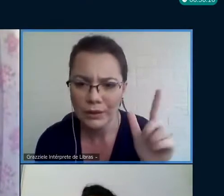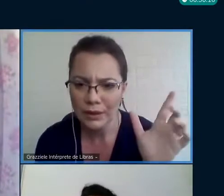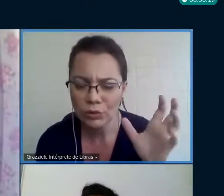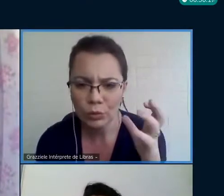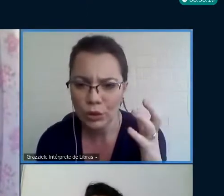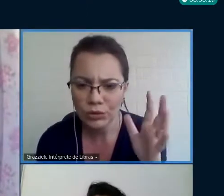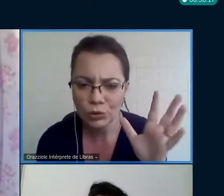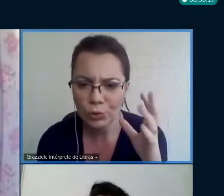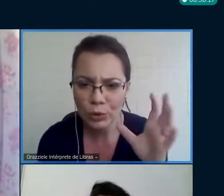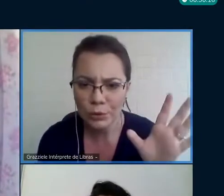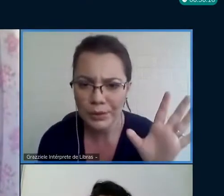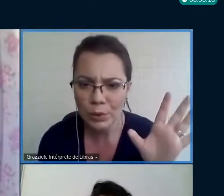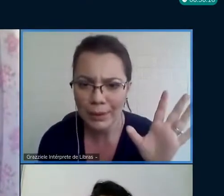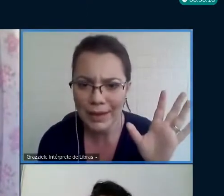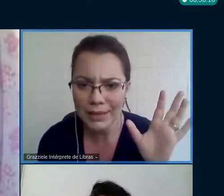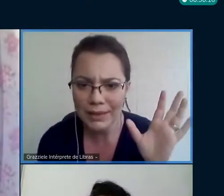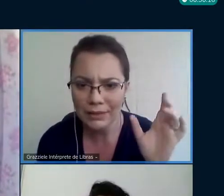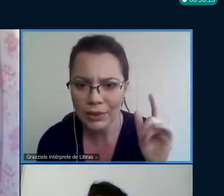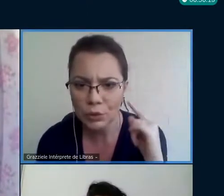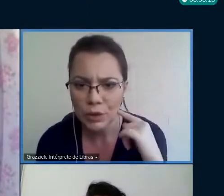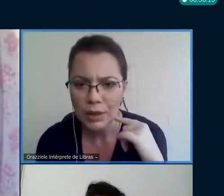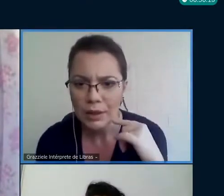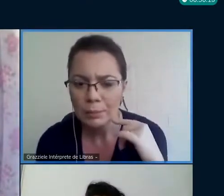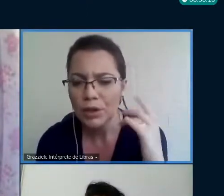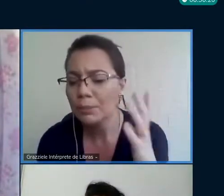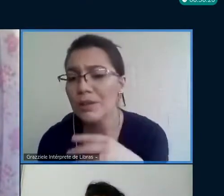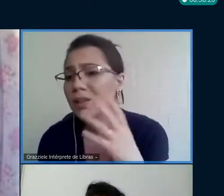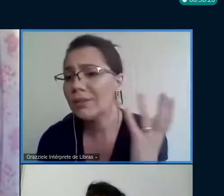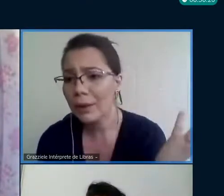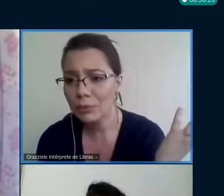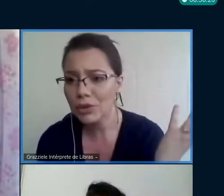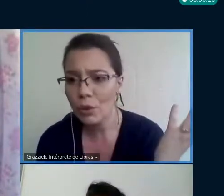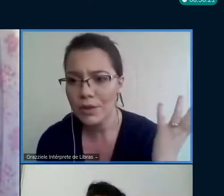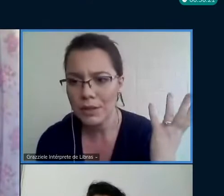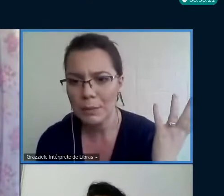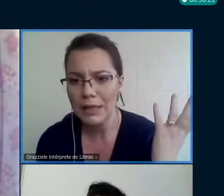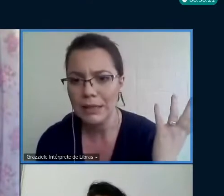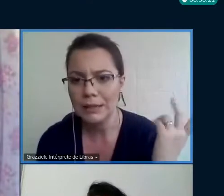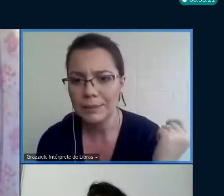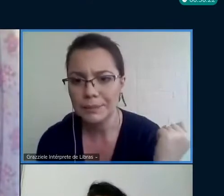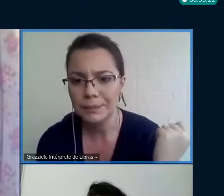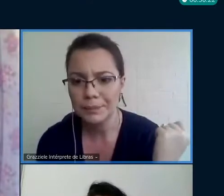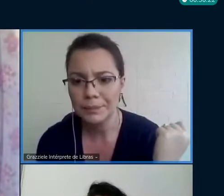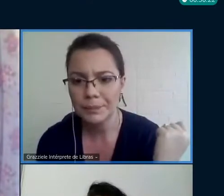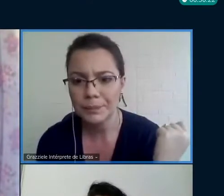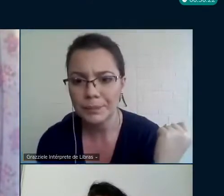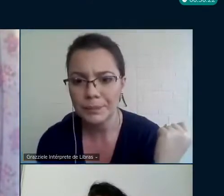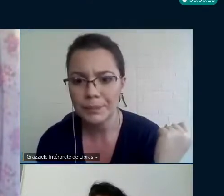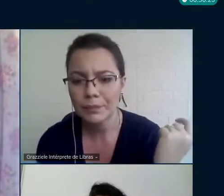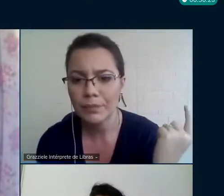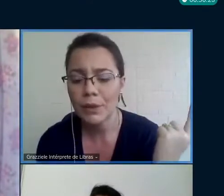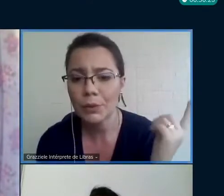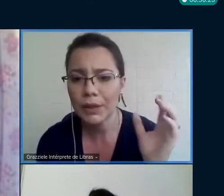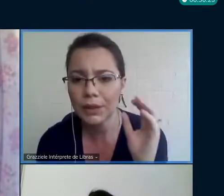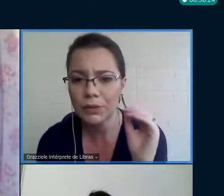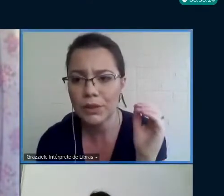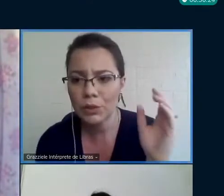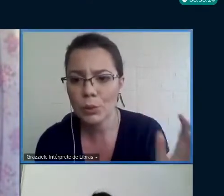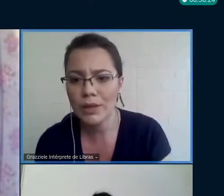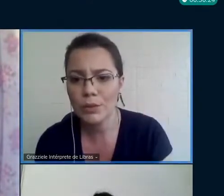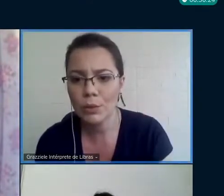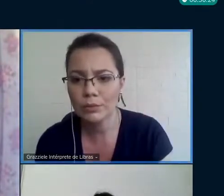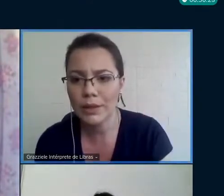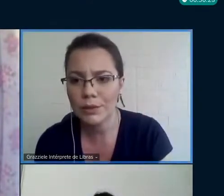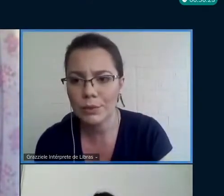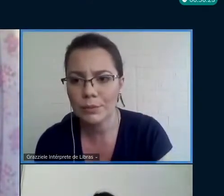Até de uma outra pessoa, parece que está falando, pode significar muitas coisas, pasta. então, queria que